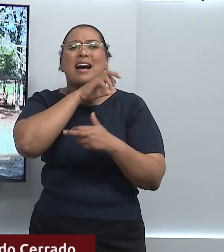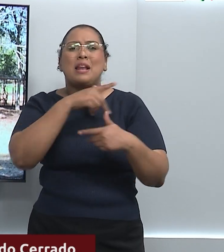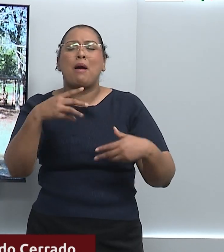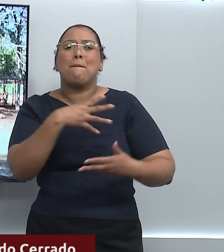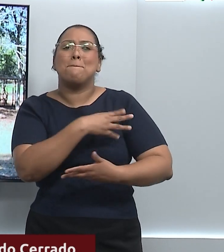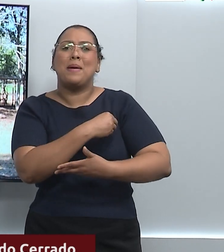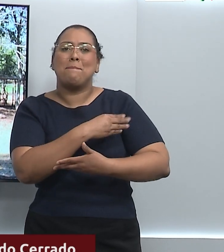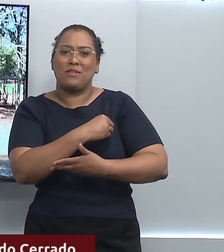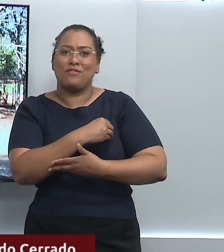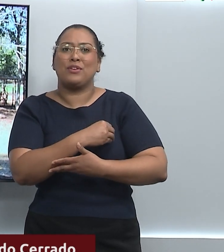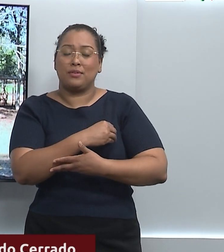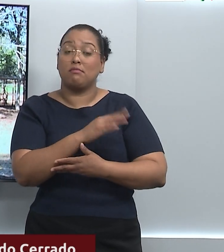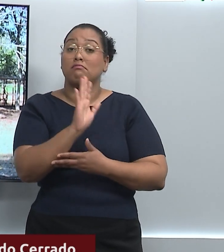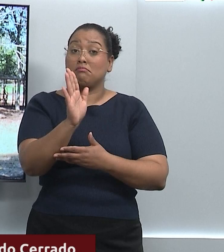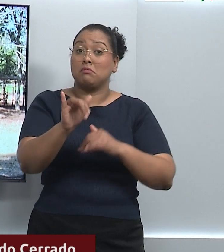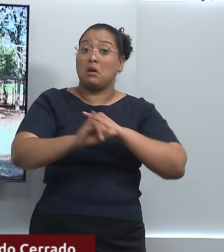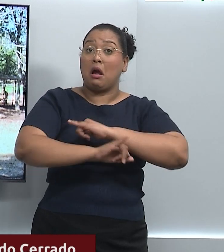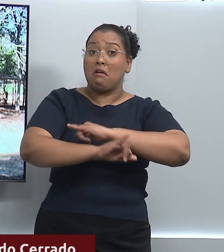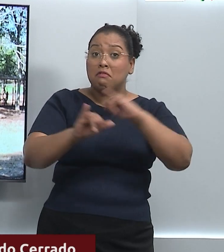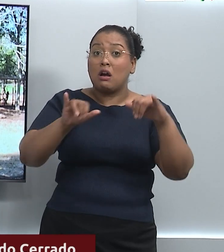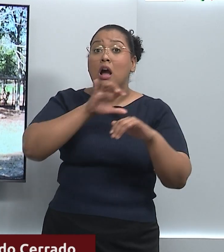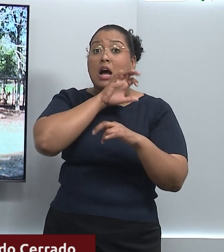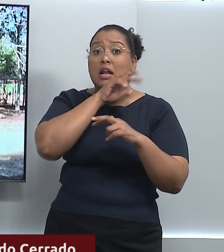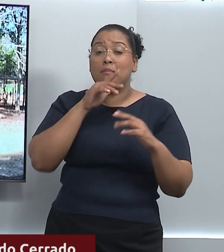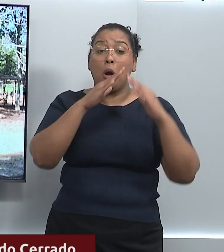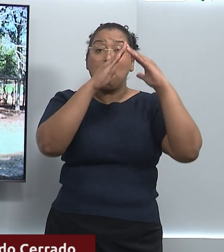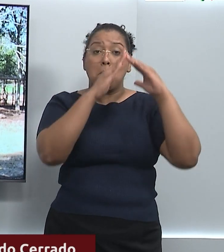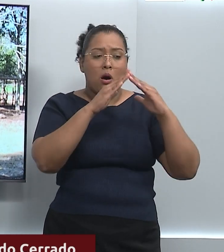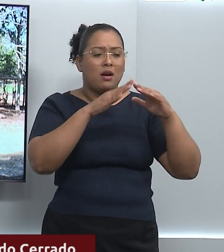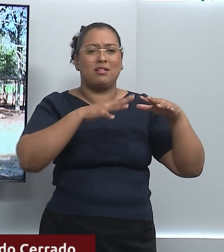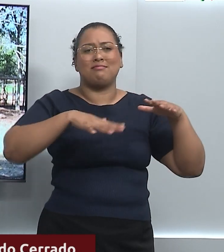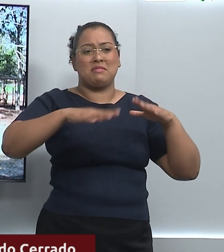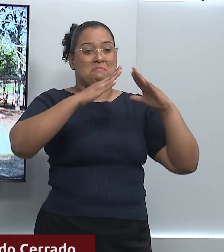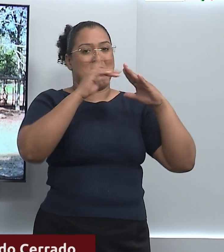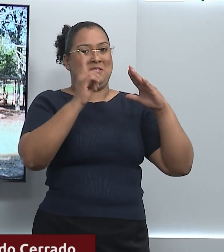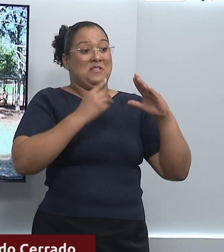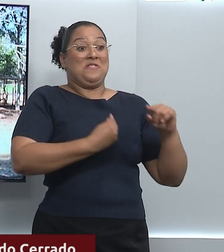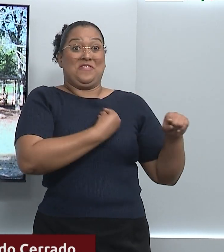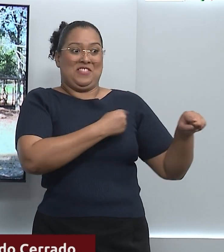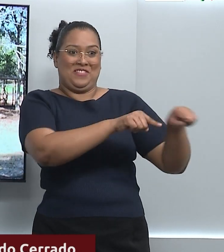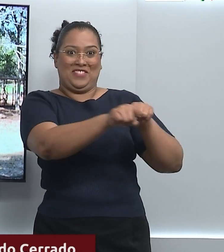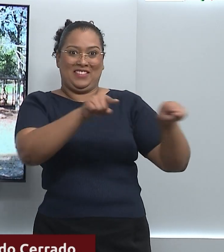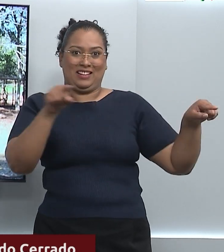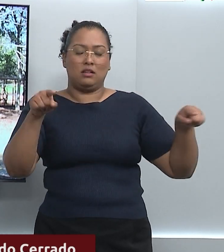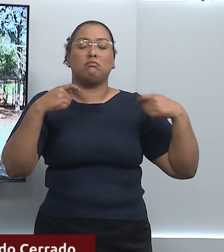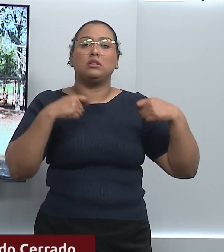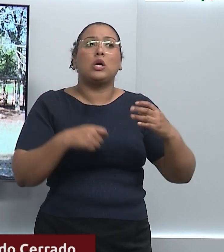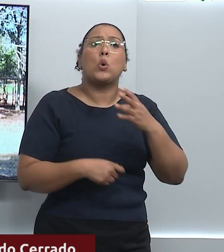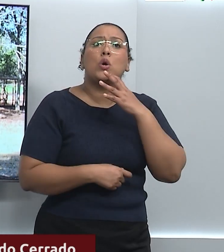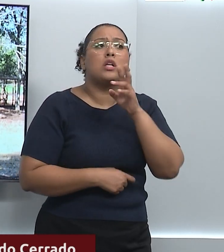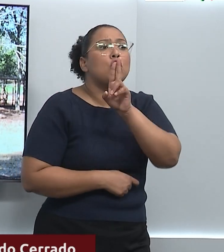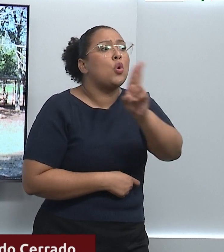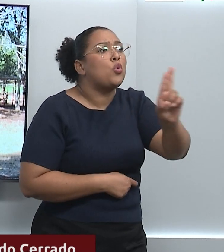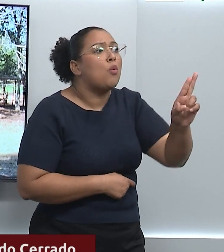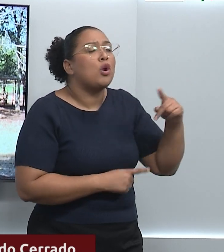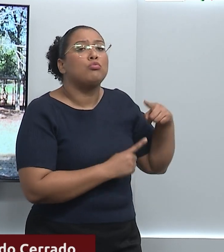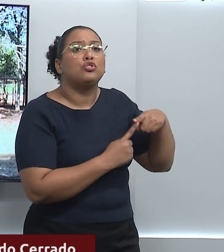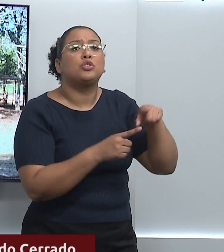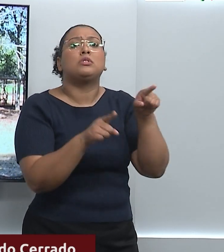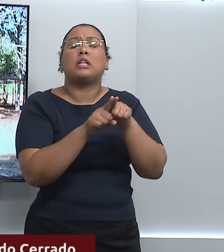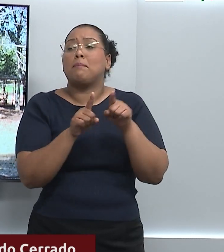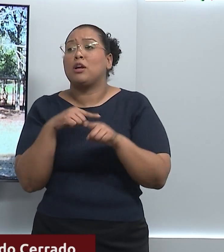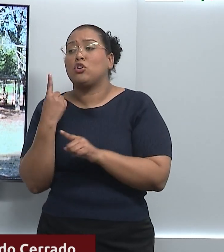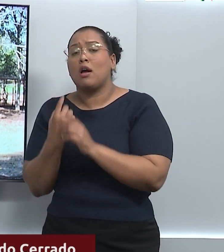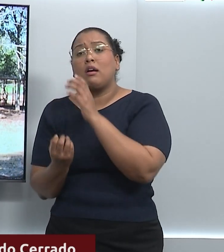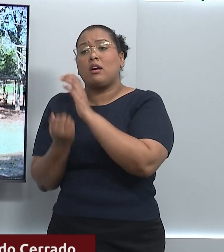sabia que adquirir conhecimento sobre animais que habitam determinada área é necessário e também importante para planejar políticas de